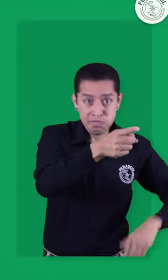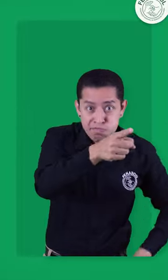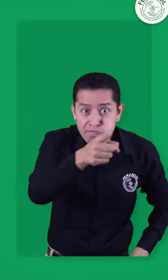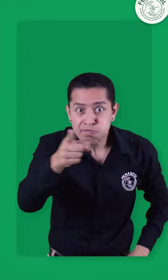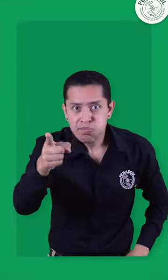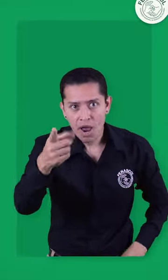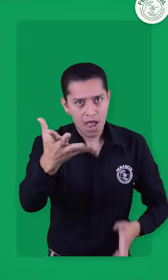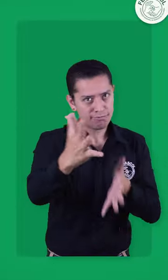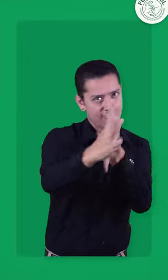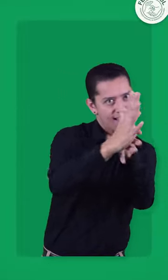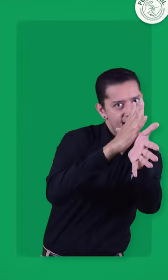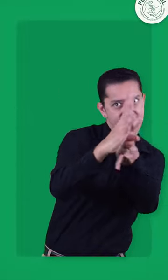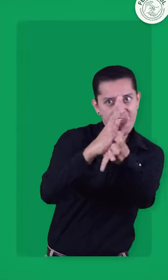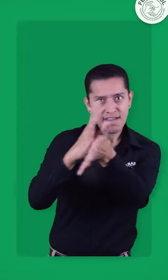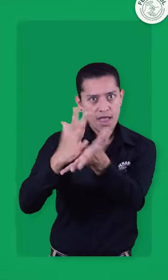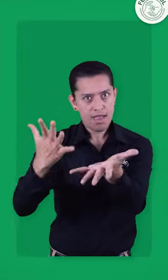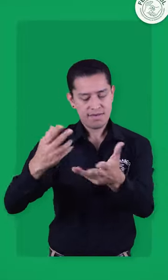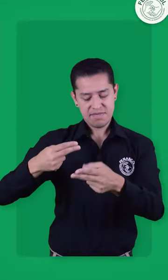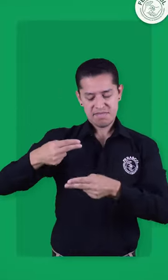en los comentarios.